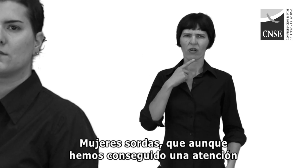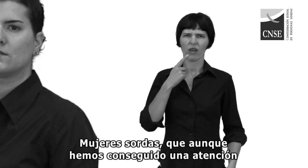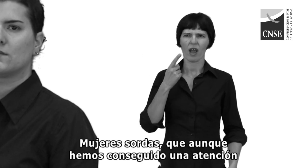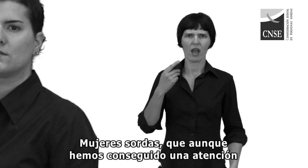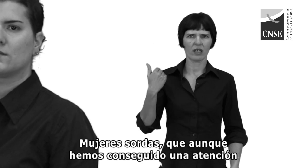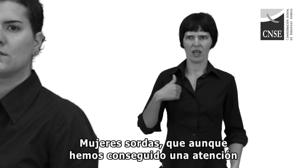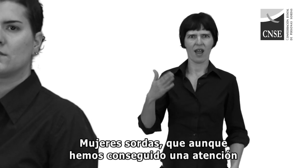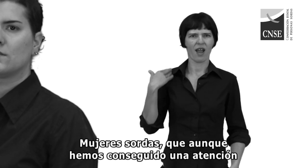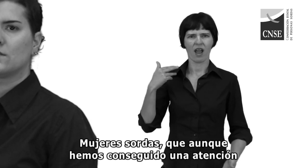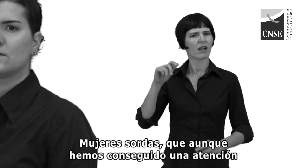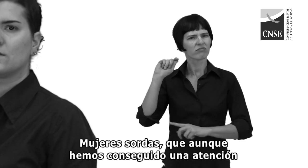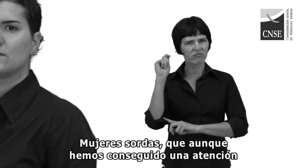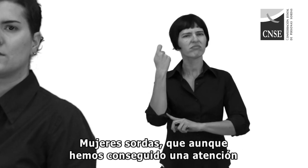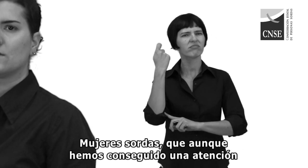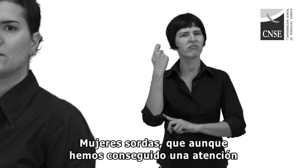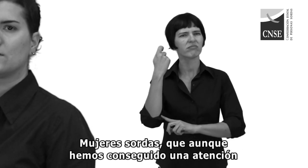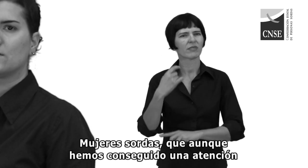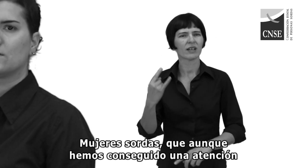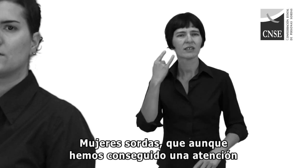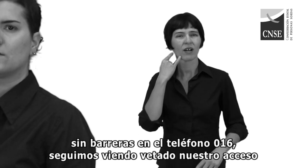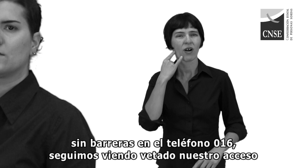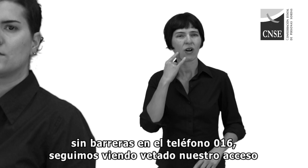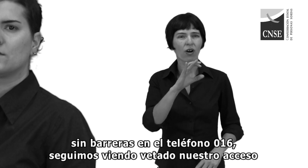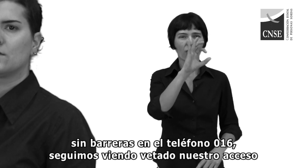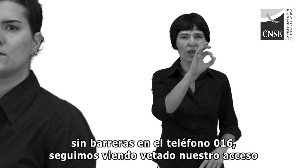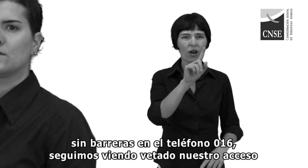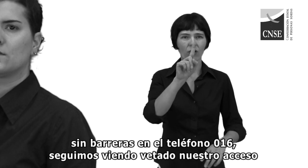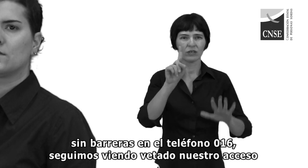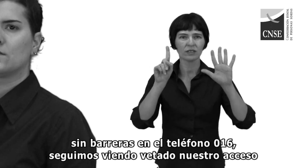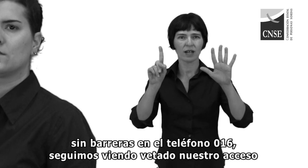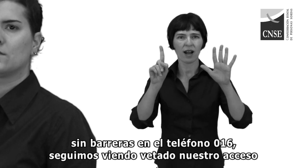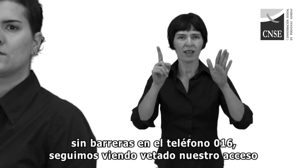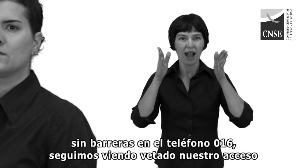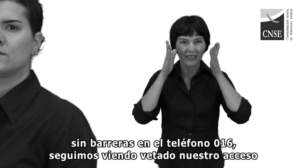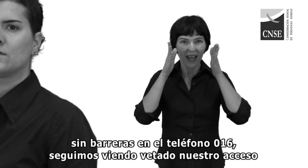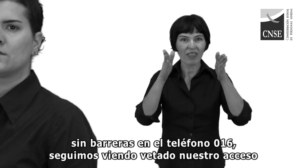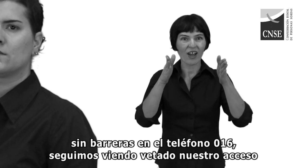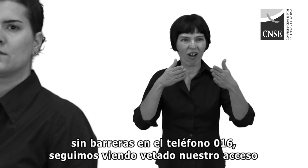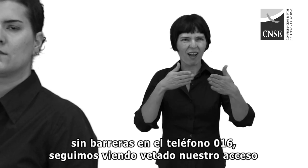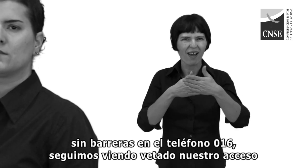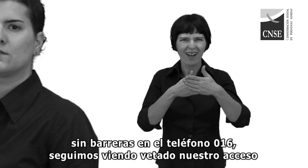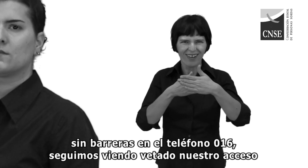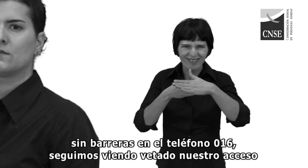Mujeres sordas, que aunque hemos conseguido una atención sin barreras en el teléfono de emergencias 016,